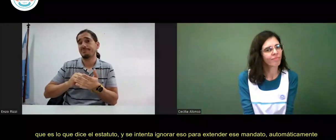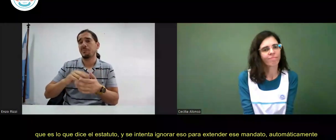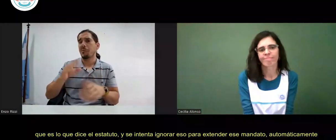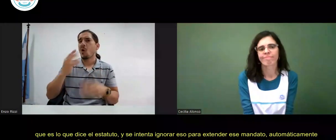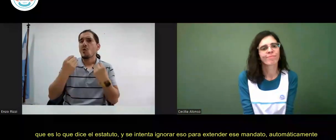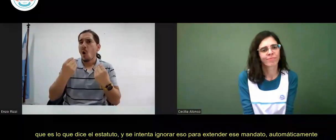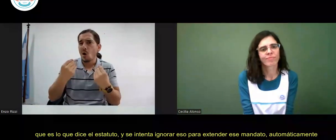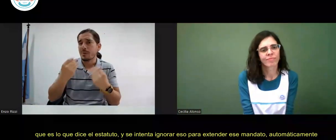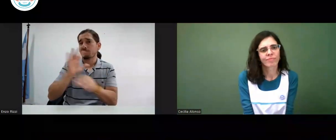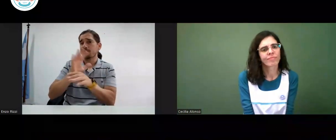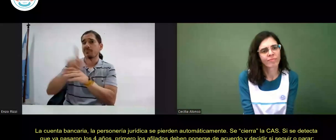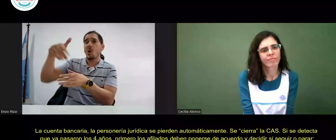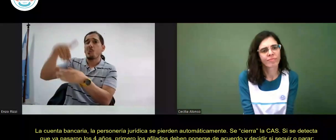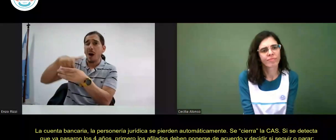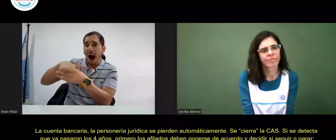No se puede continuar.